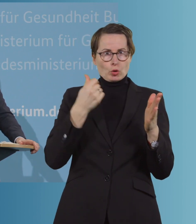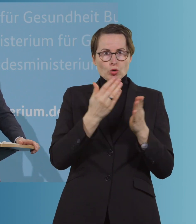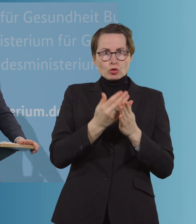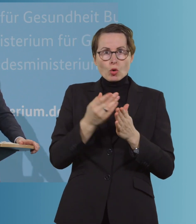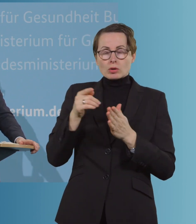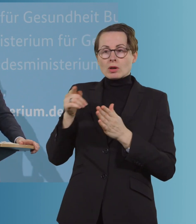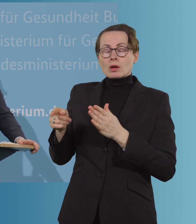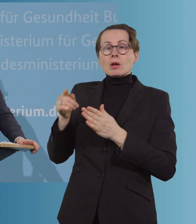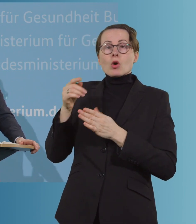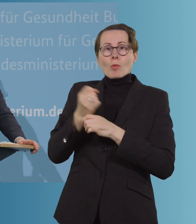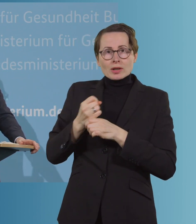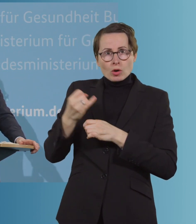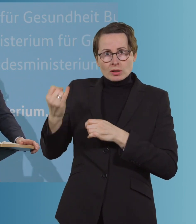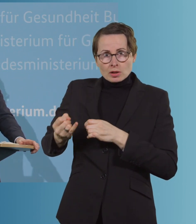-Institut gebeten, sich das anzuschauen